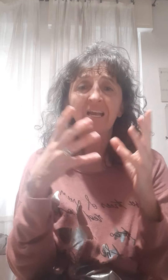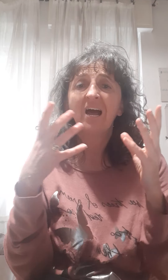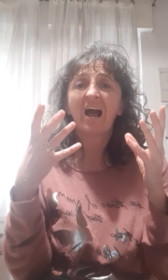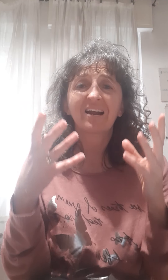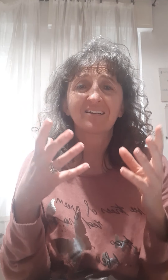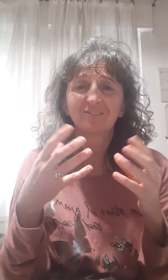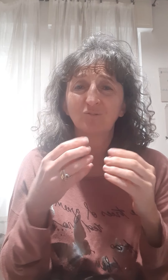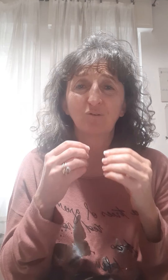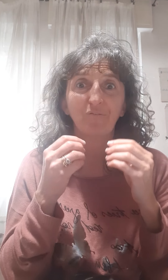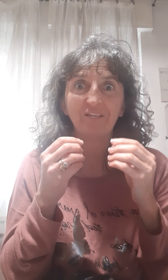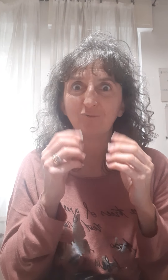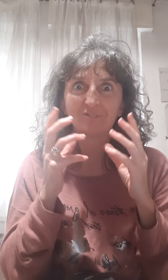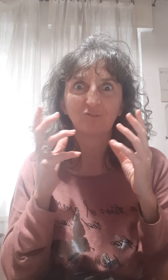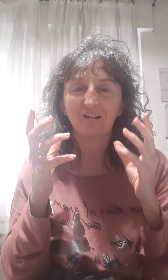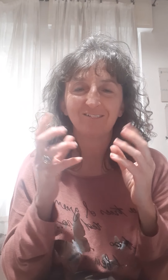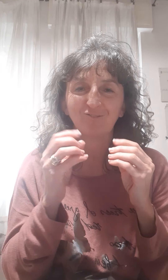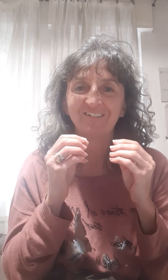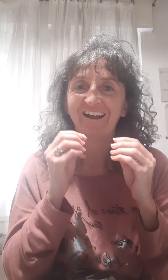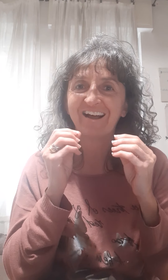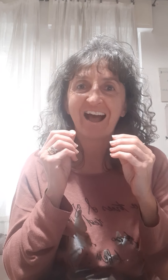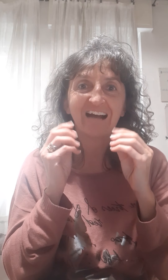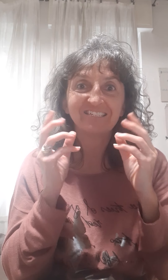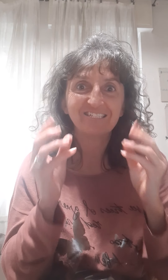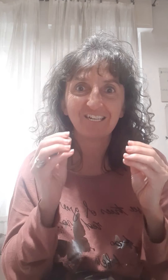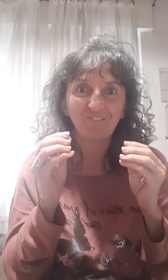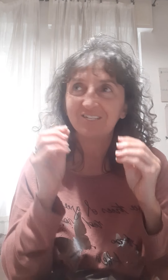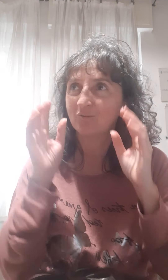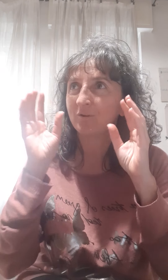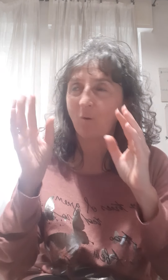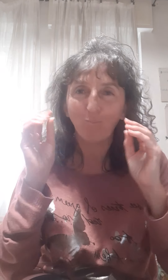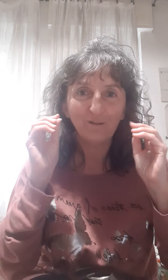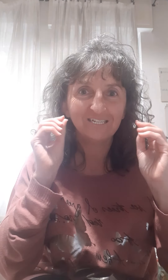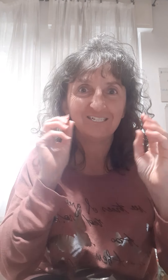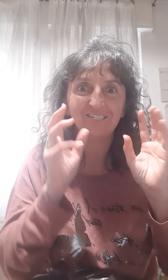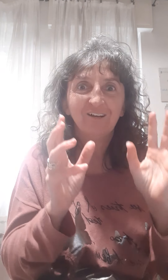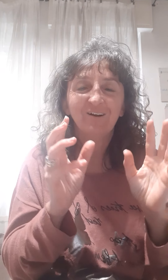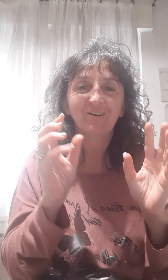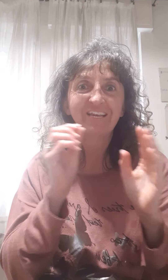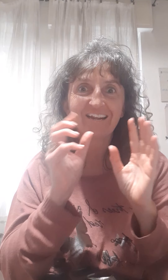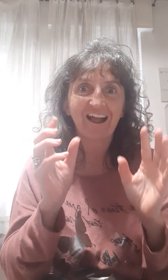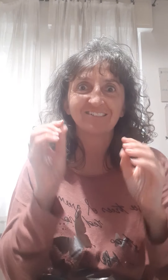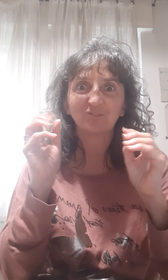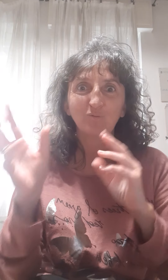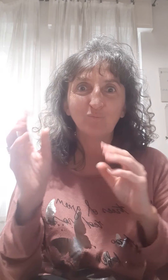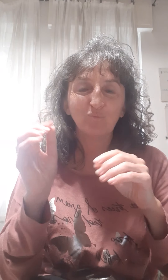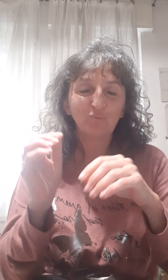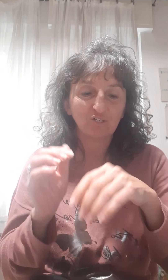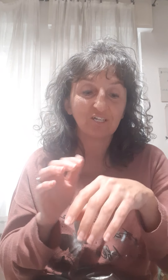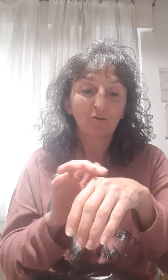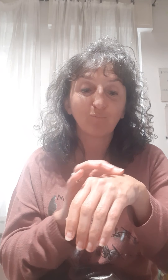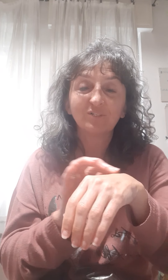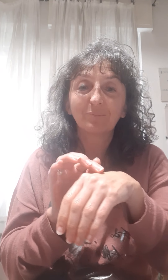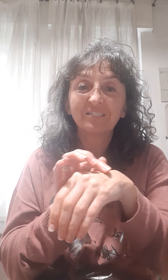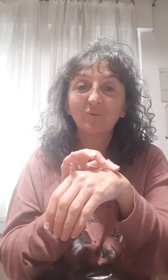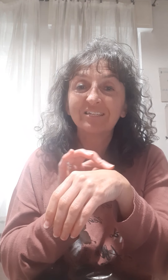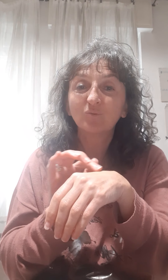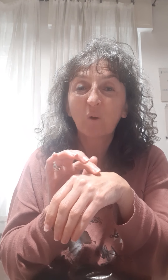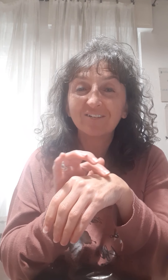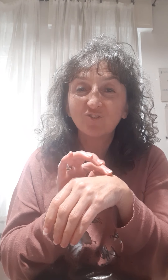a casa, non so, figli ossessionati con adesivi sui mobili, in casa, sui muri, eccetera, oppure sapete quei tatuaggi